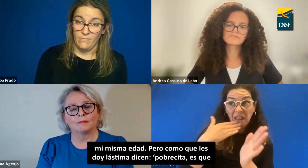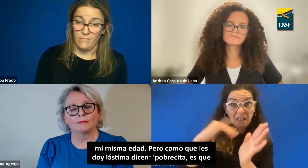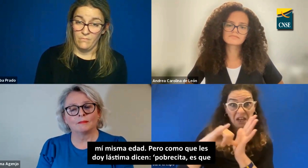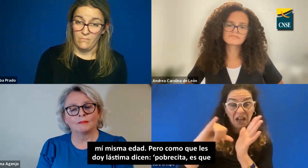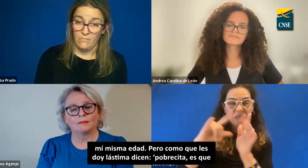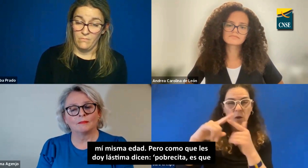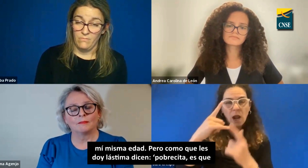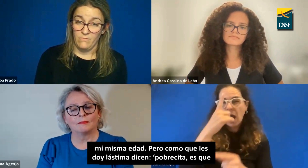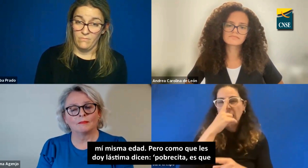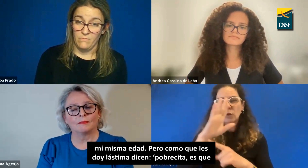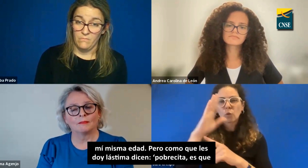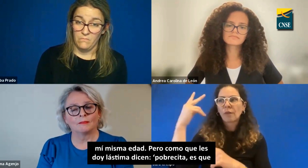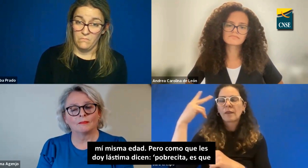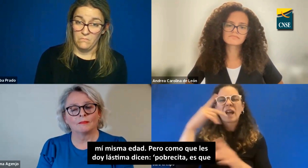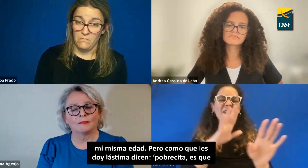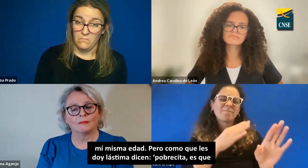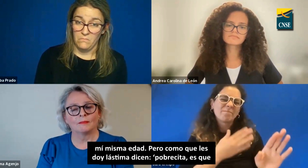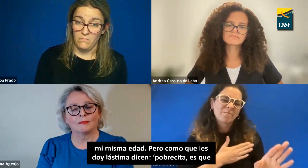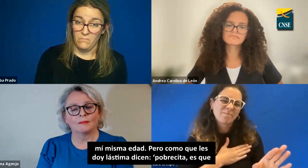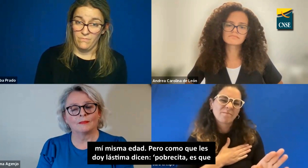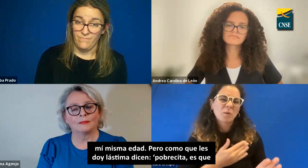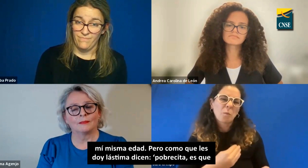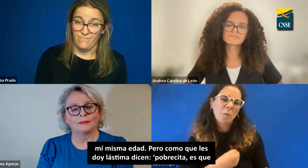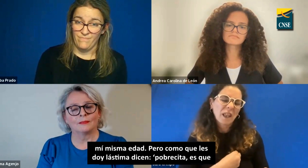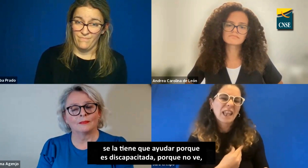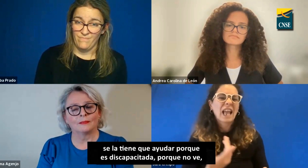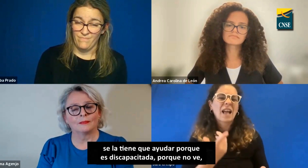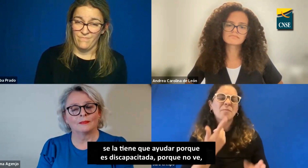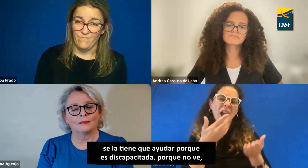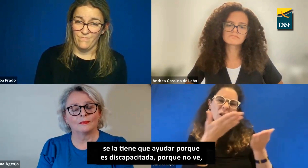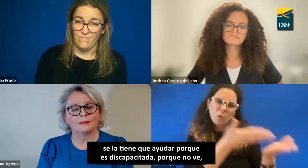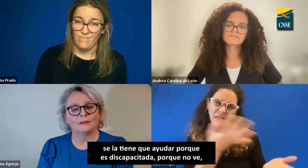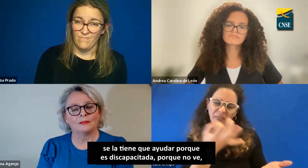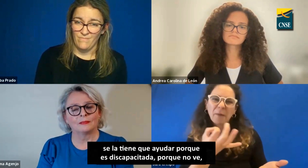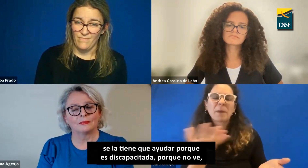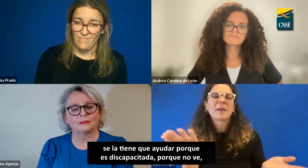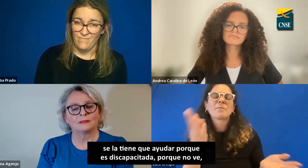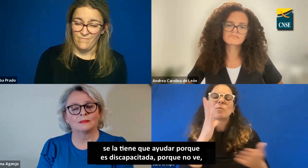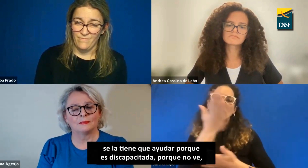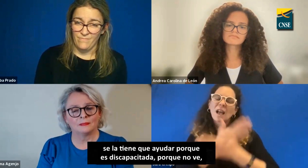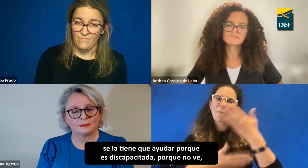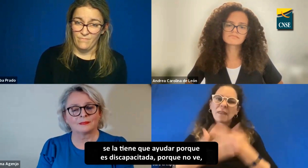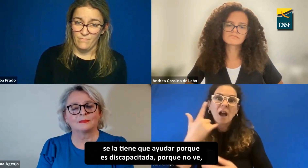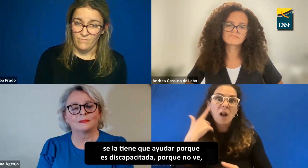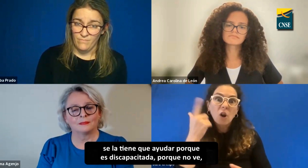edad, pero como que les doy lástima, dicen pobrecita, es que se la tiene que ayudar porque es discapacitada, porque no ve,